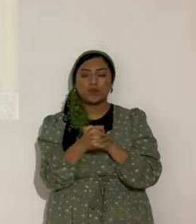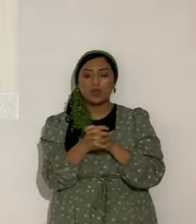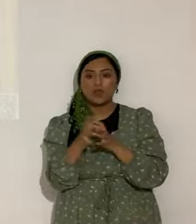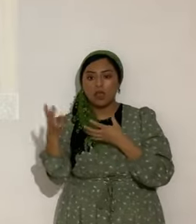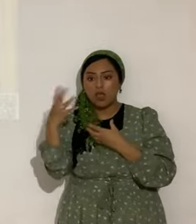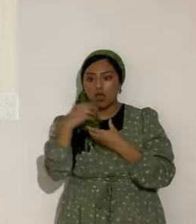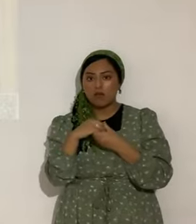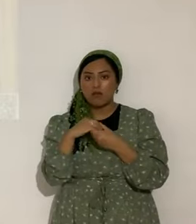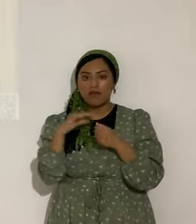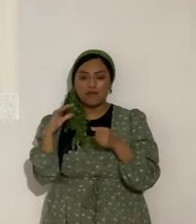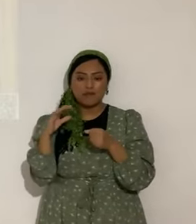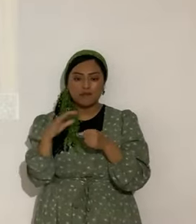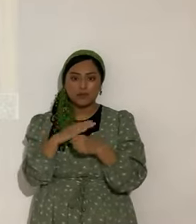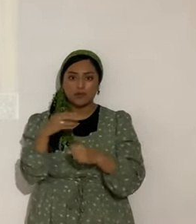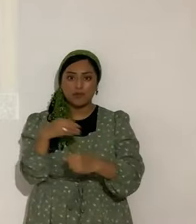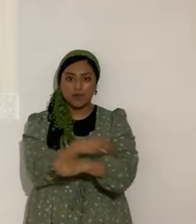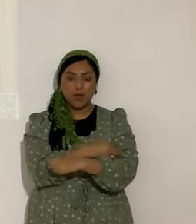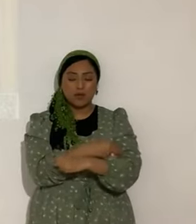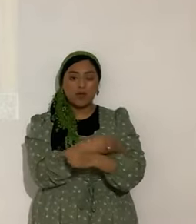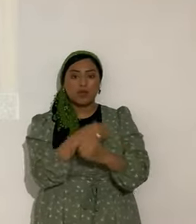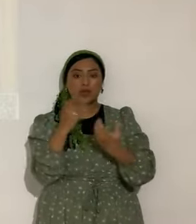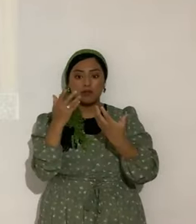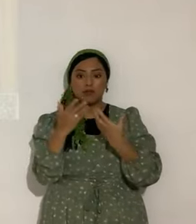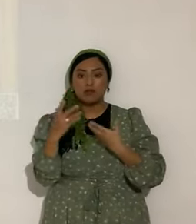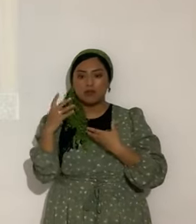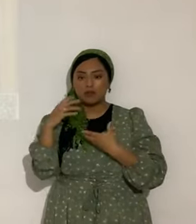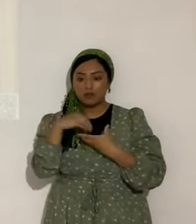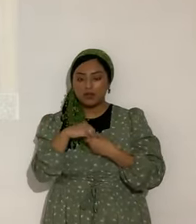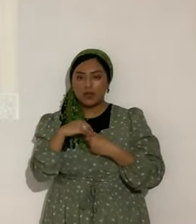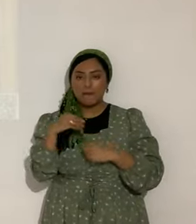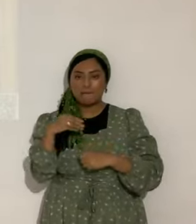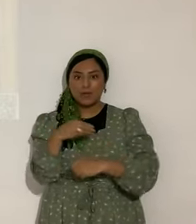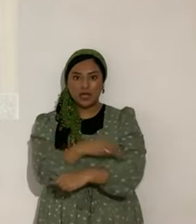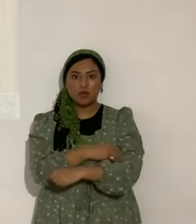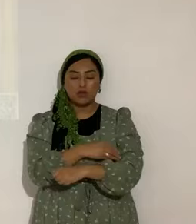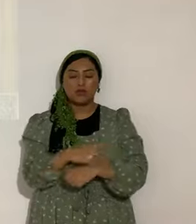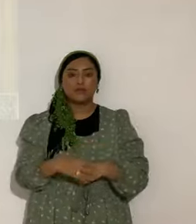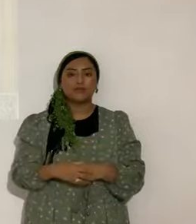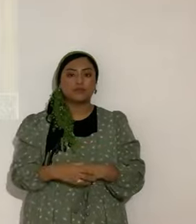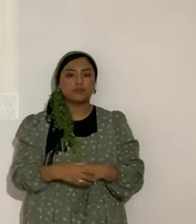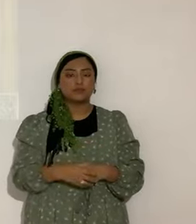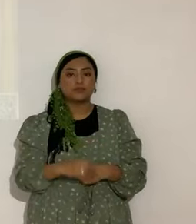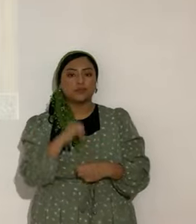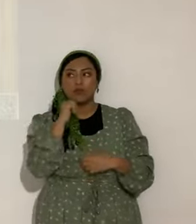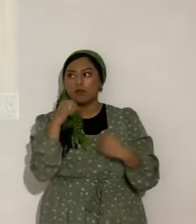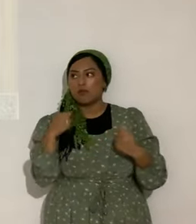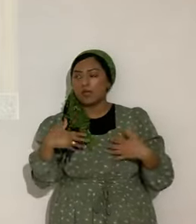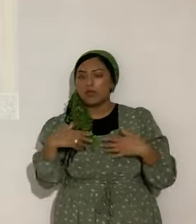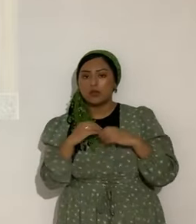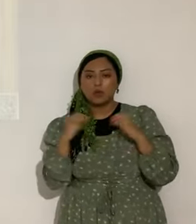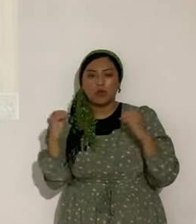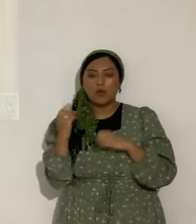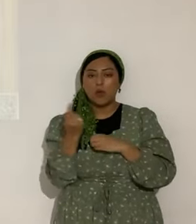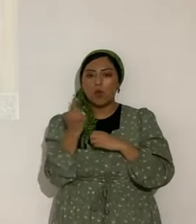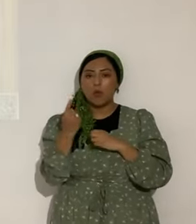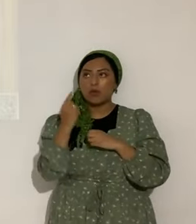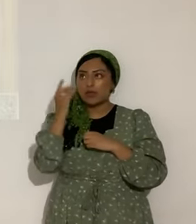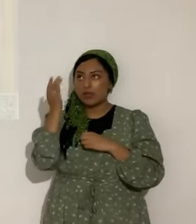llena de su presencia. Y eso nos llena de poder. No le tememos a nadie. Más que a Yahweh. Y eso es por